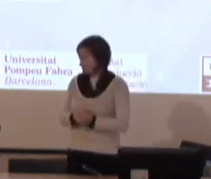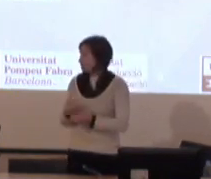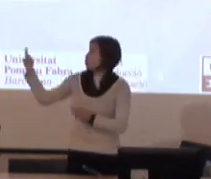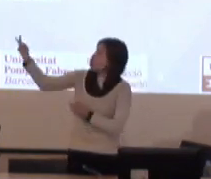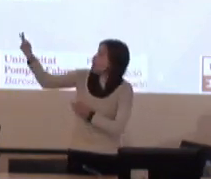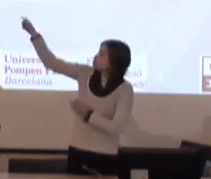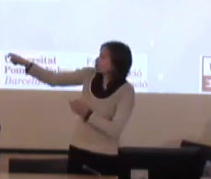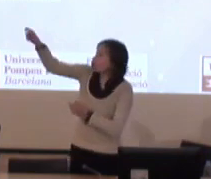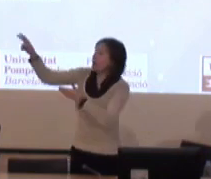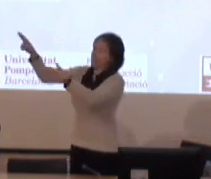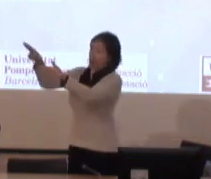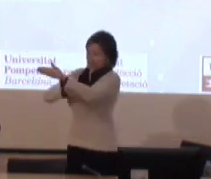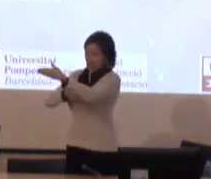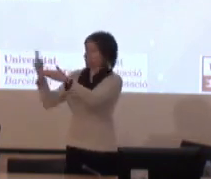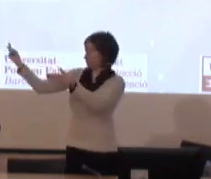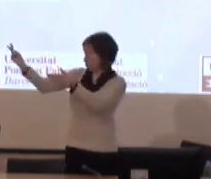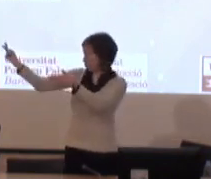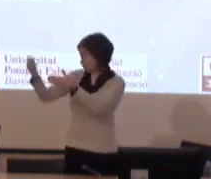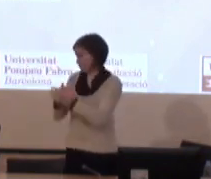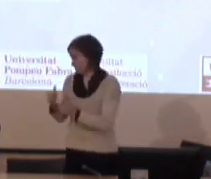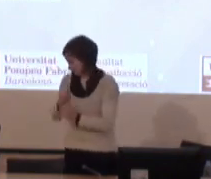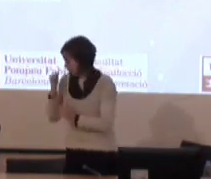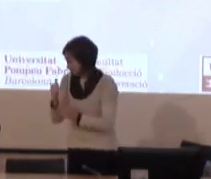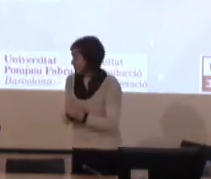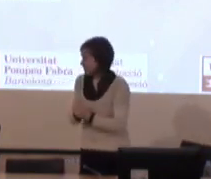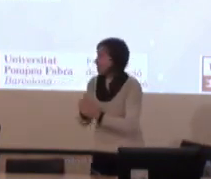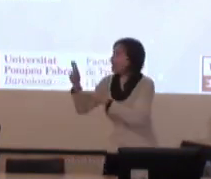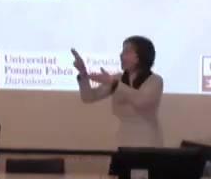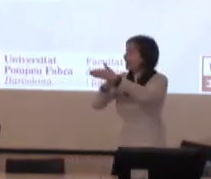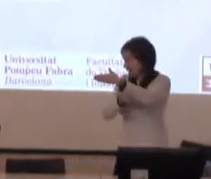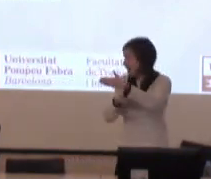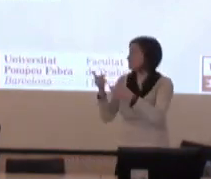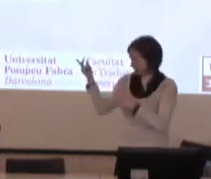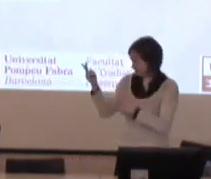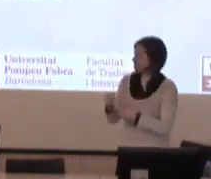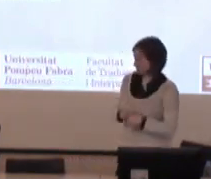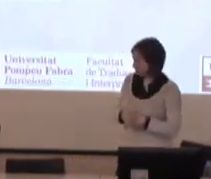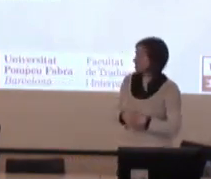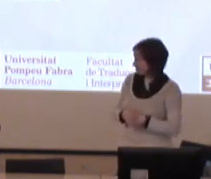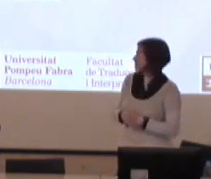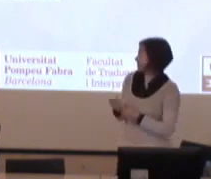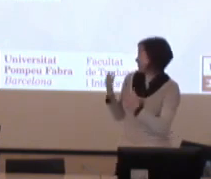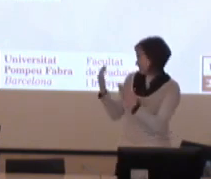internacionalmente por lo tanto dos personas gallegas son